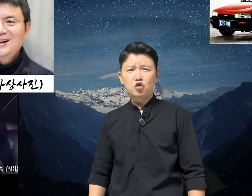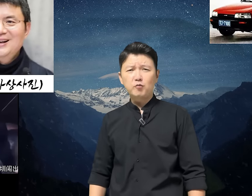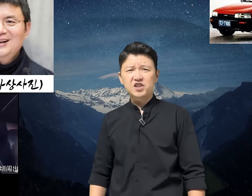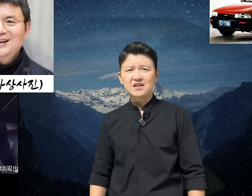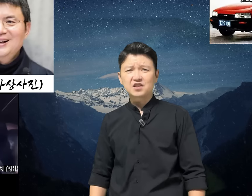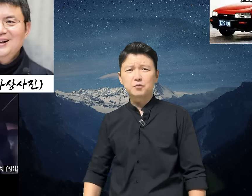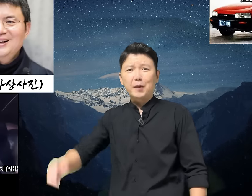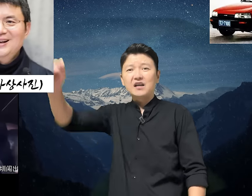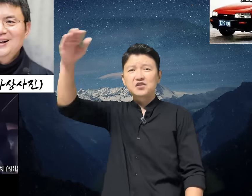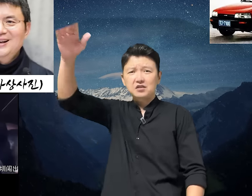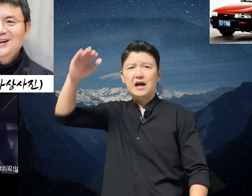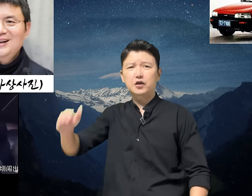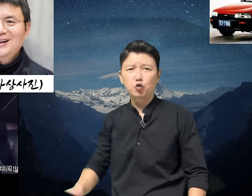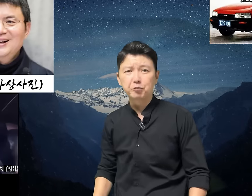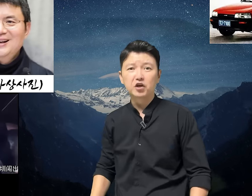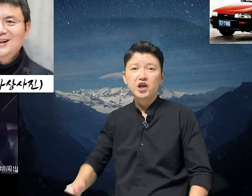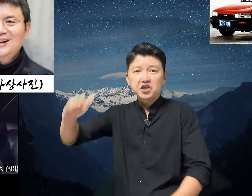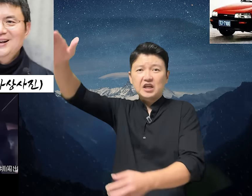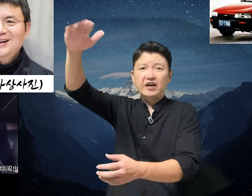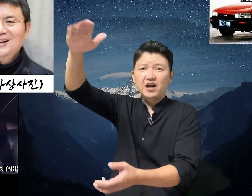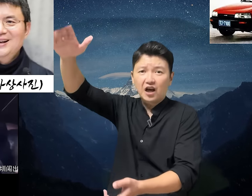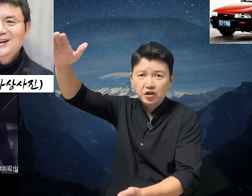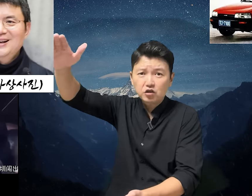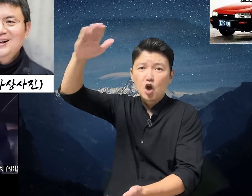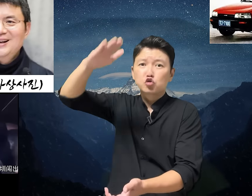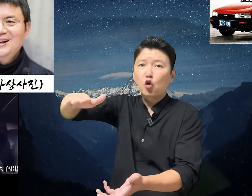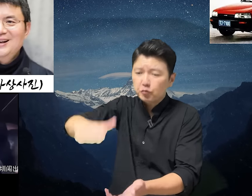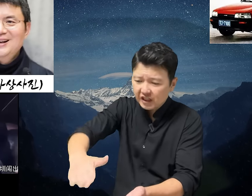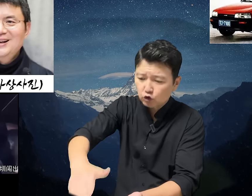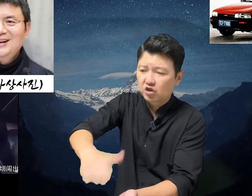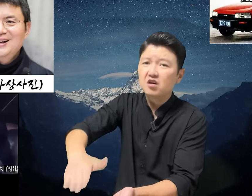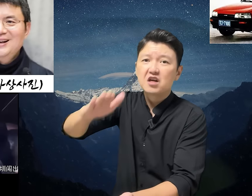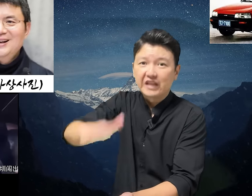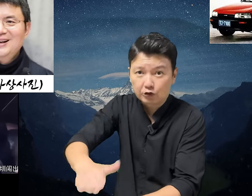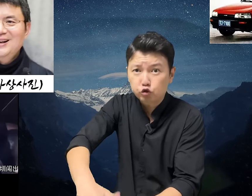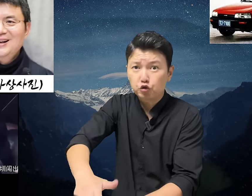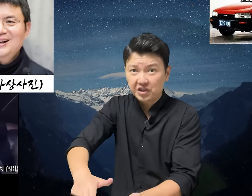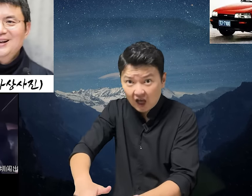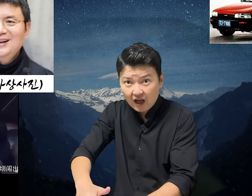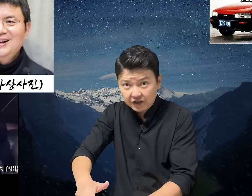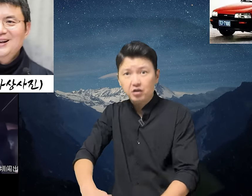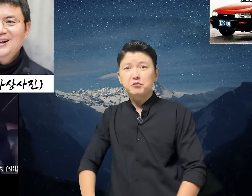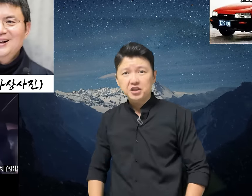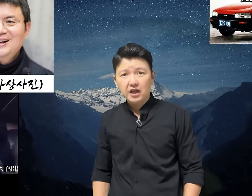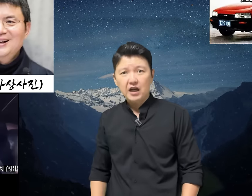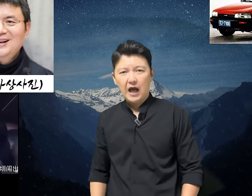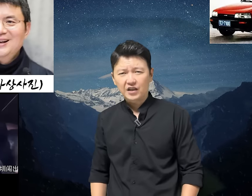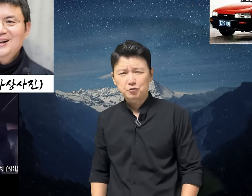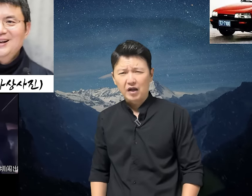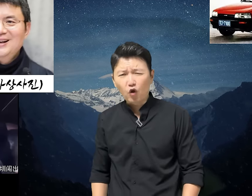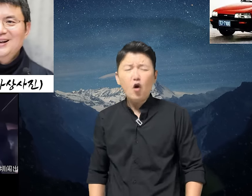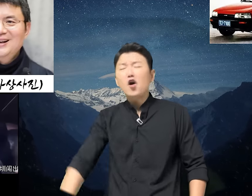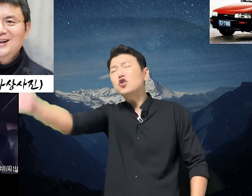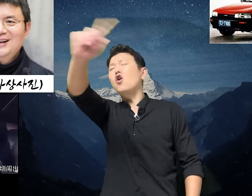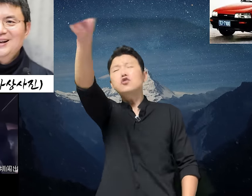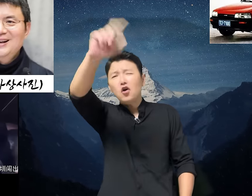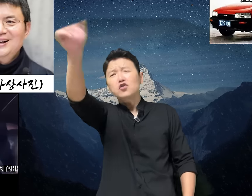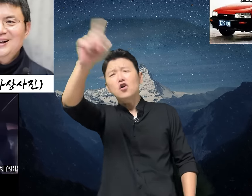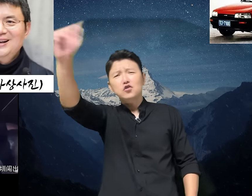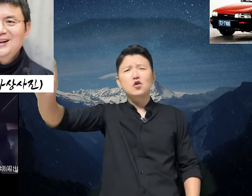놈을 찾아서 빤스를 하게 되면 이 차량 가격을 조금이라도 더 낮출 수 있다 이겁니다. 하지만 노노노노노노